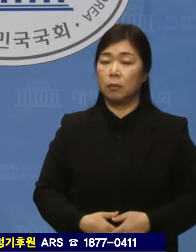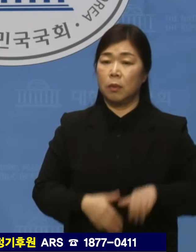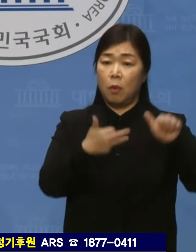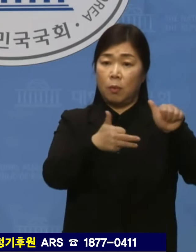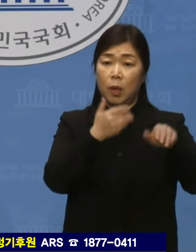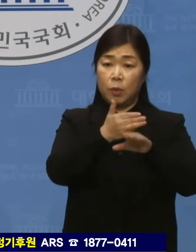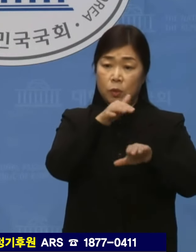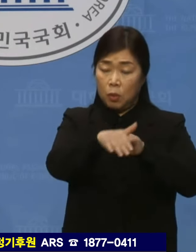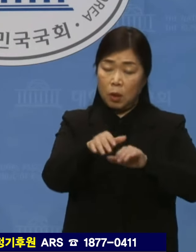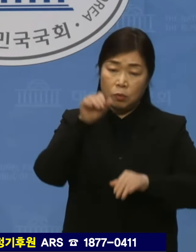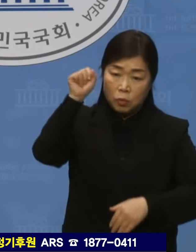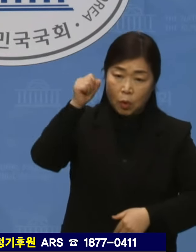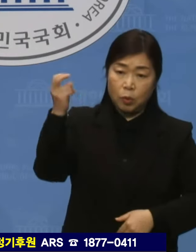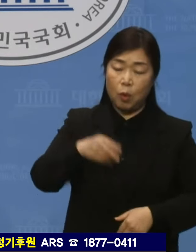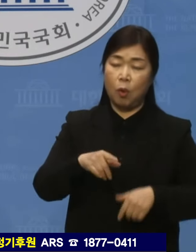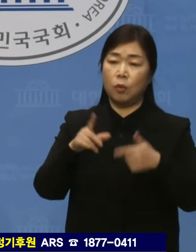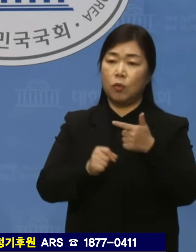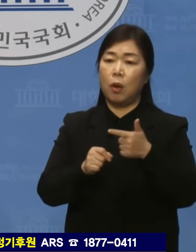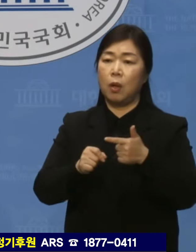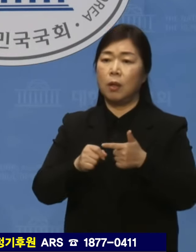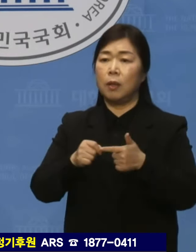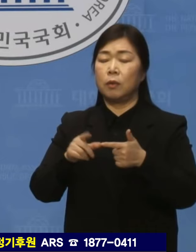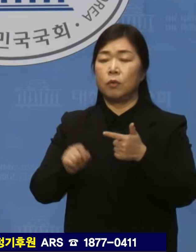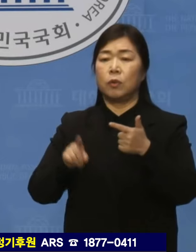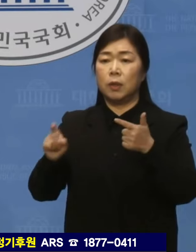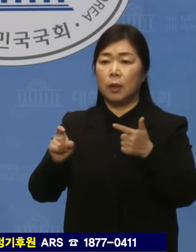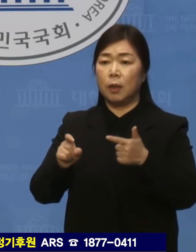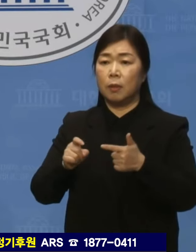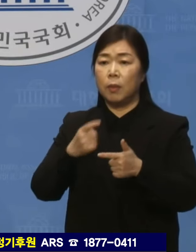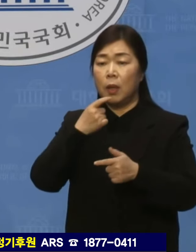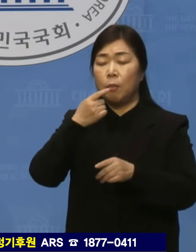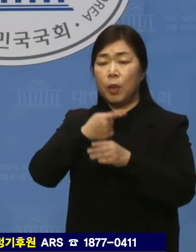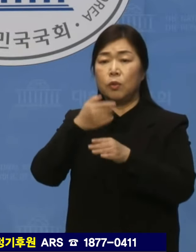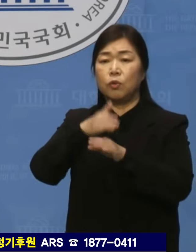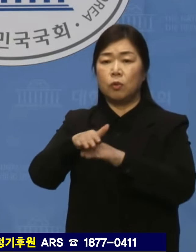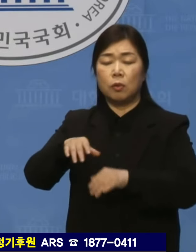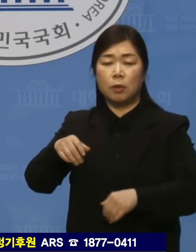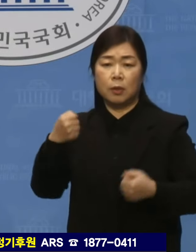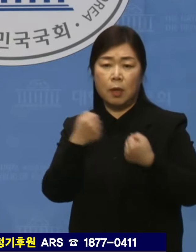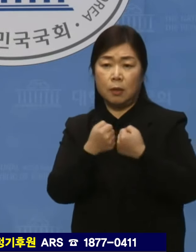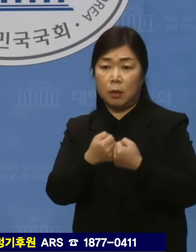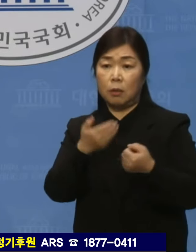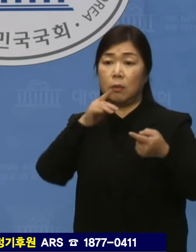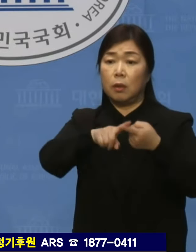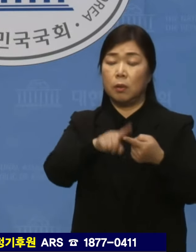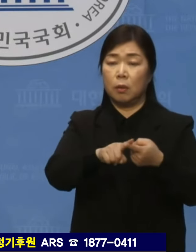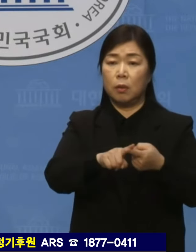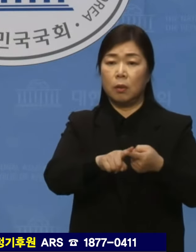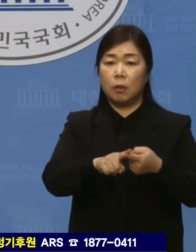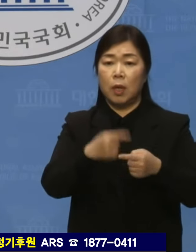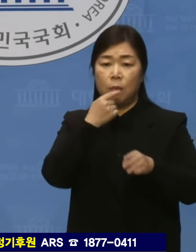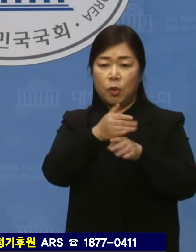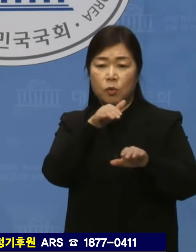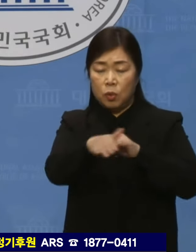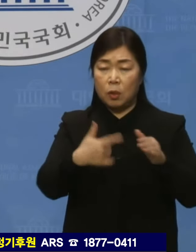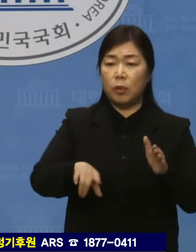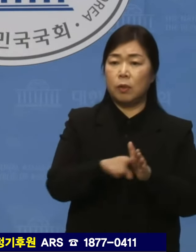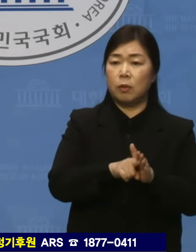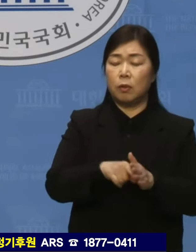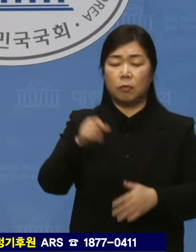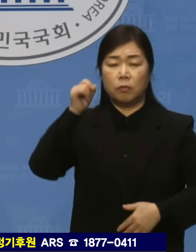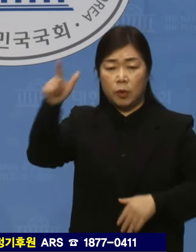민주화운동 6월 민주항정으로 이어지는 이 땅의 민주화를 위한 위대한 여정은 228